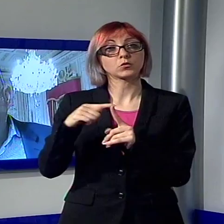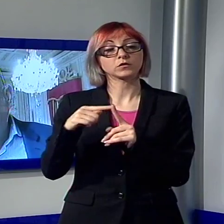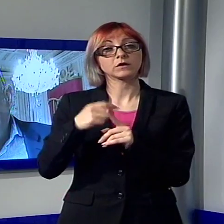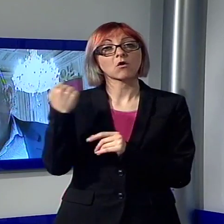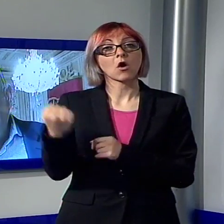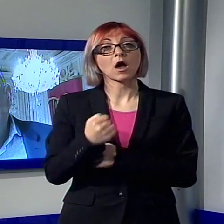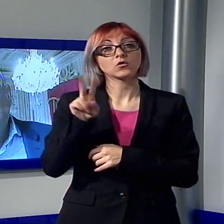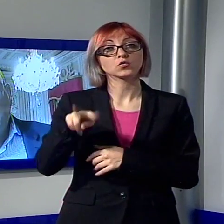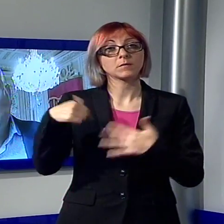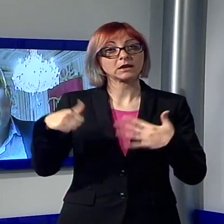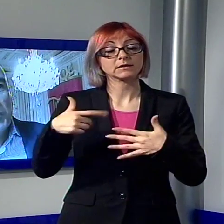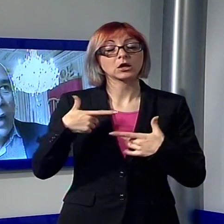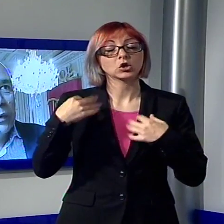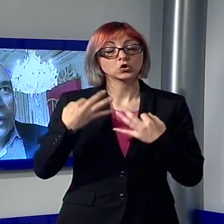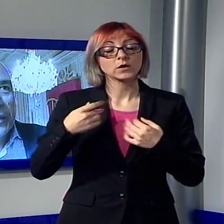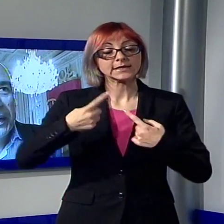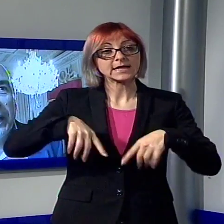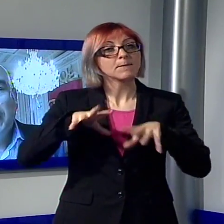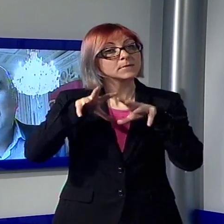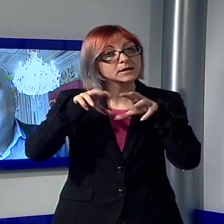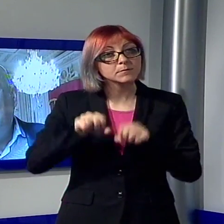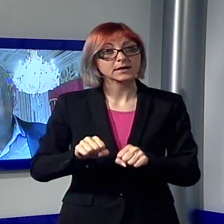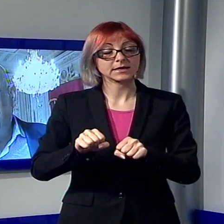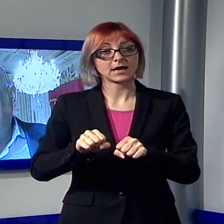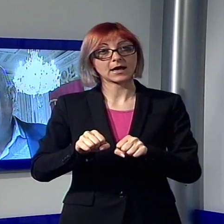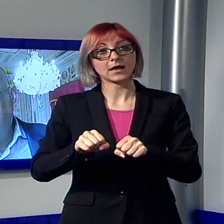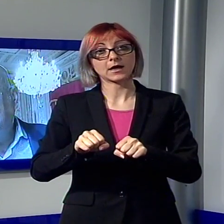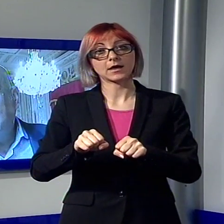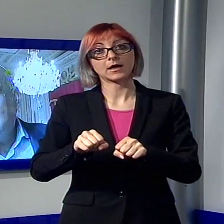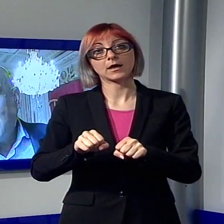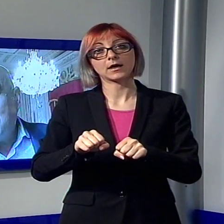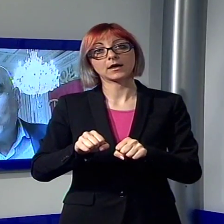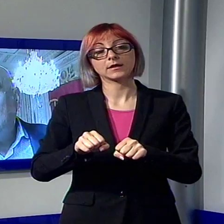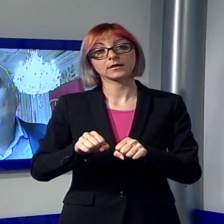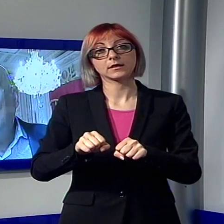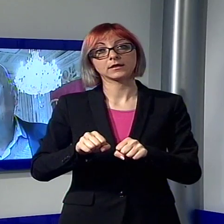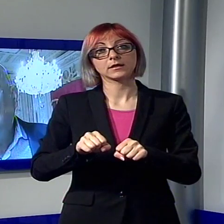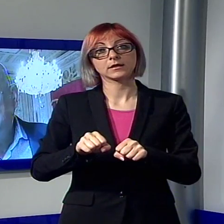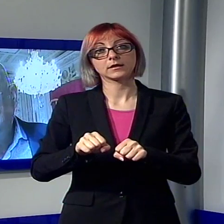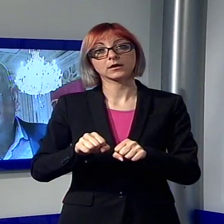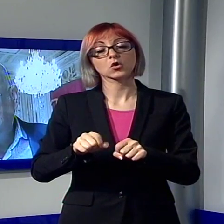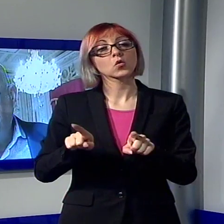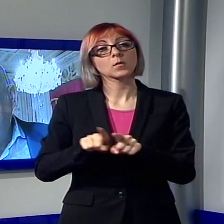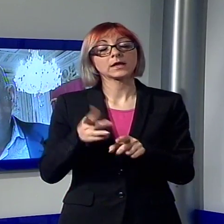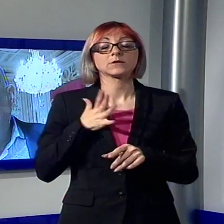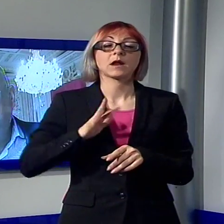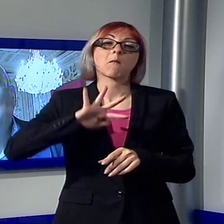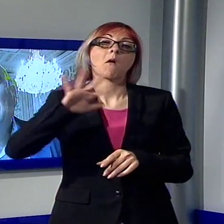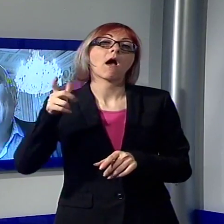impegnati, sperando che questo atto, in come dire, sia anche, abbia una sua emulazione da altri soggetti, perché è